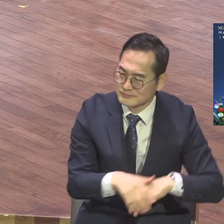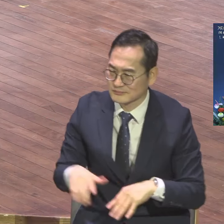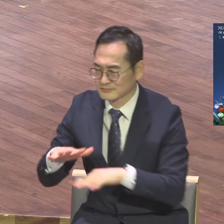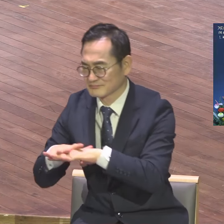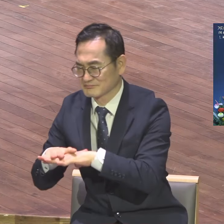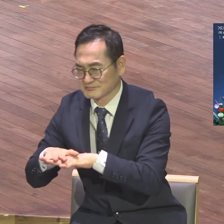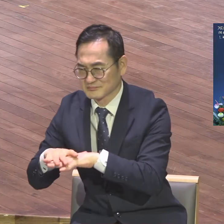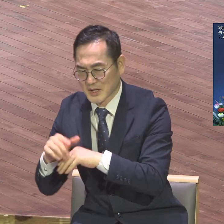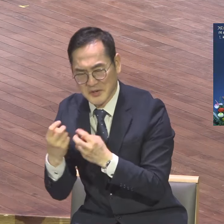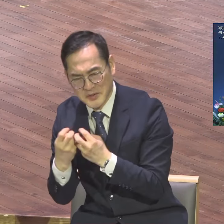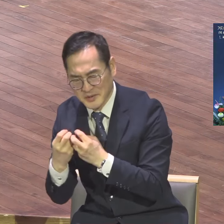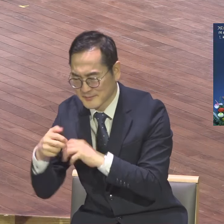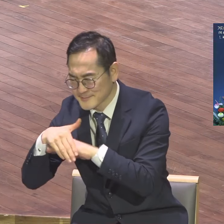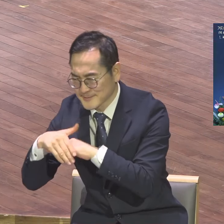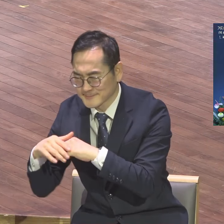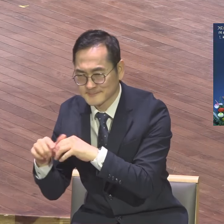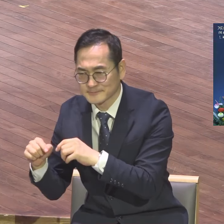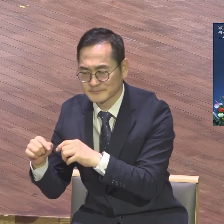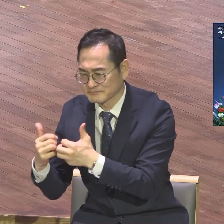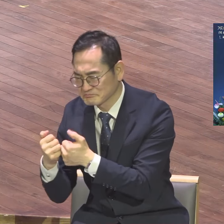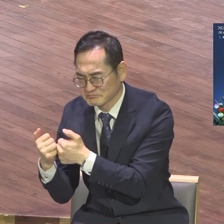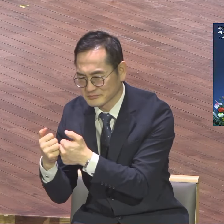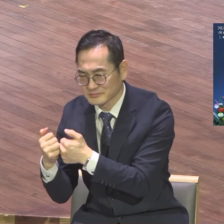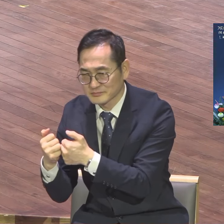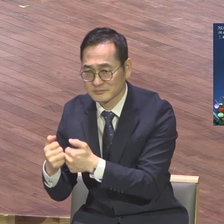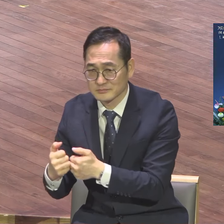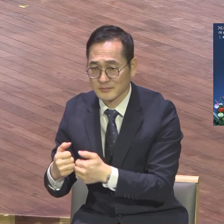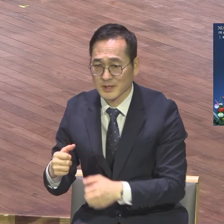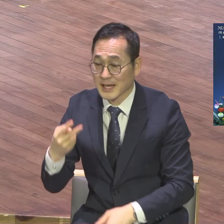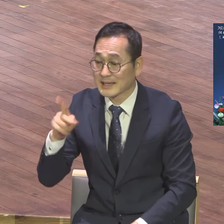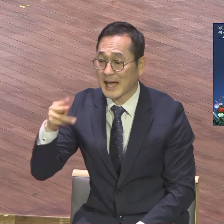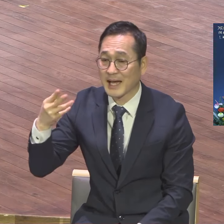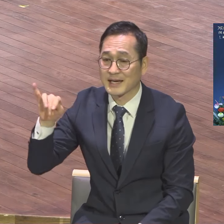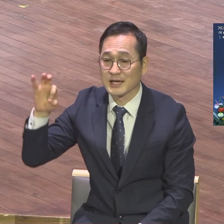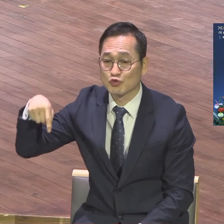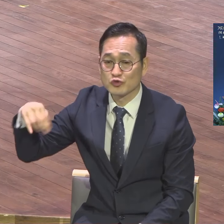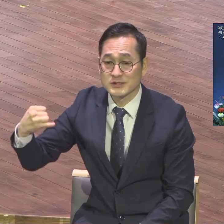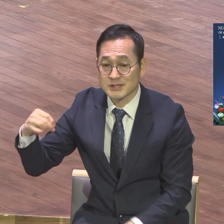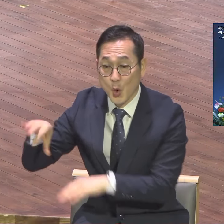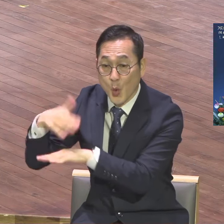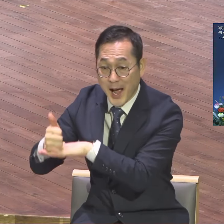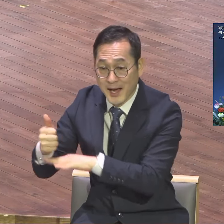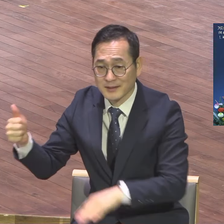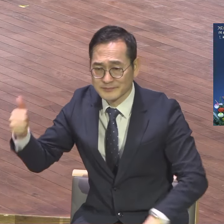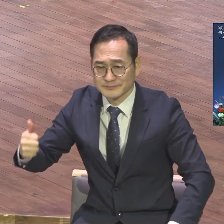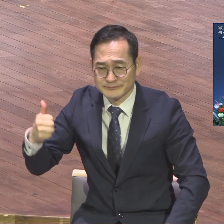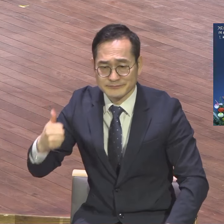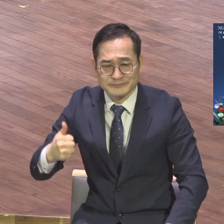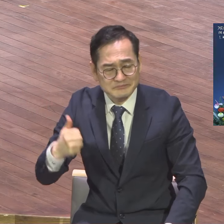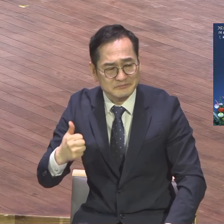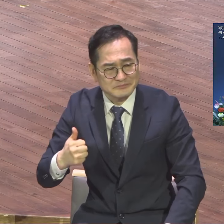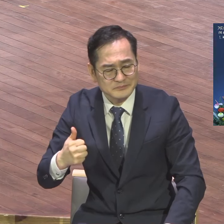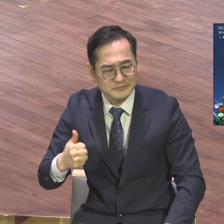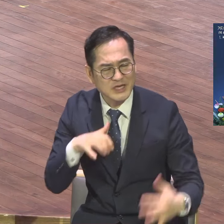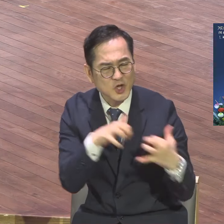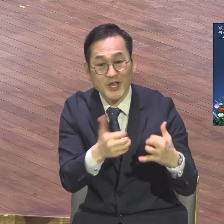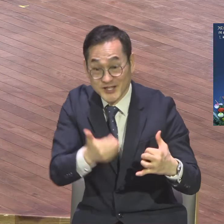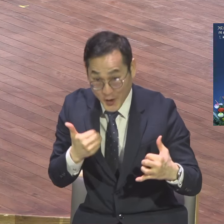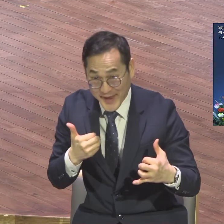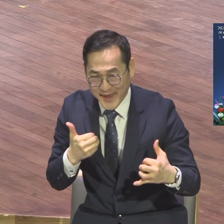다리우스 대왕이 알렉산더 황제에게 전쟁 전에 참깨가 가득